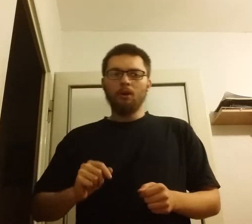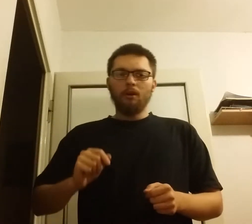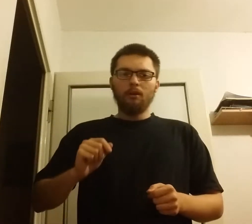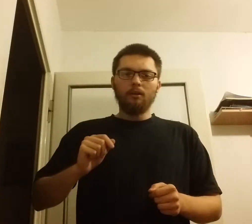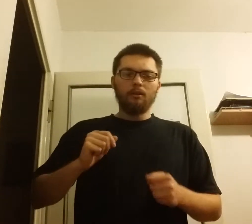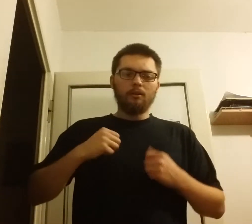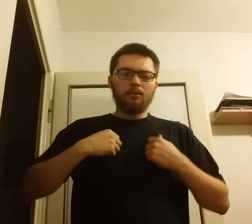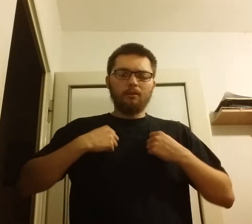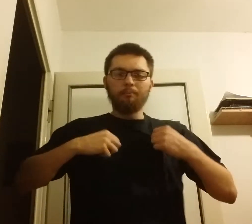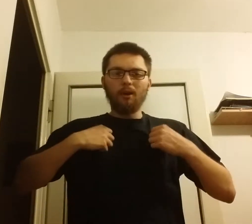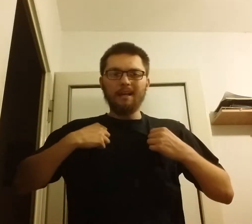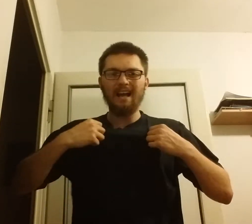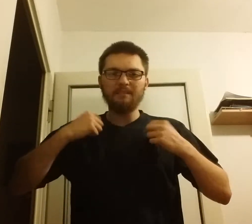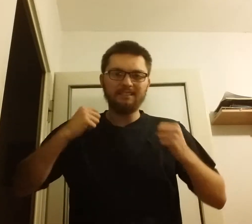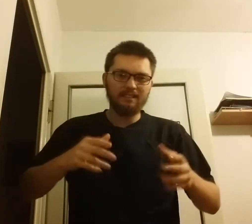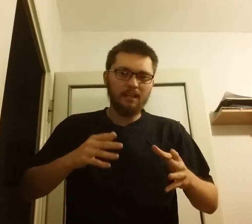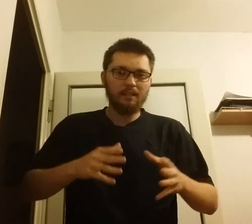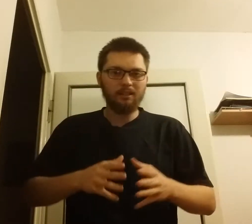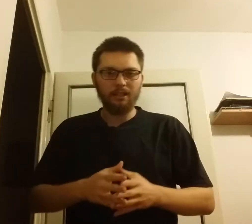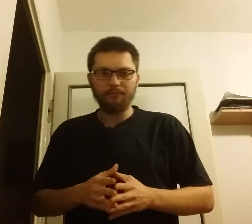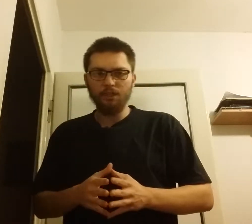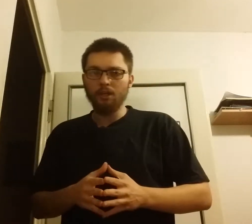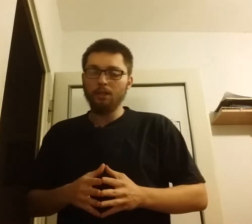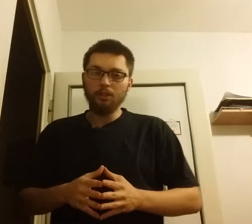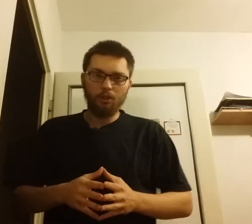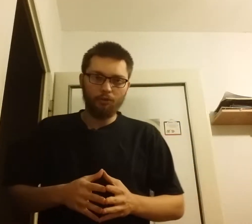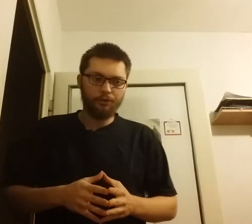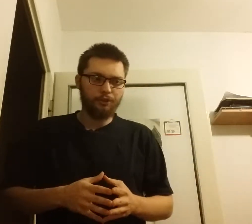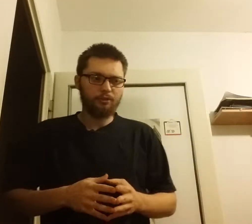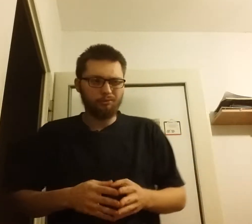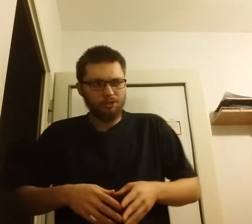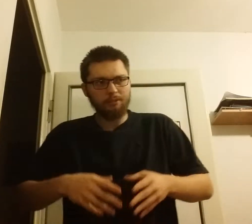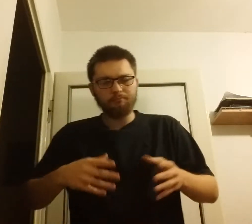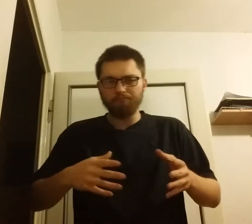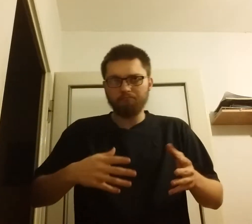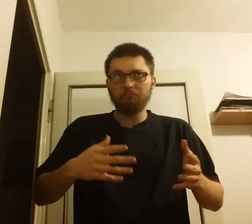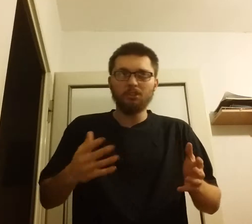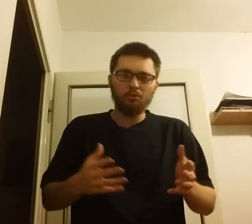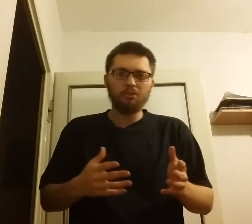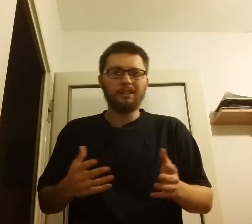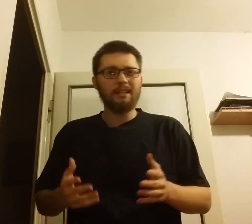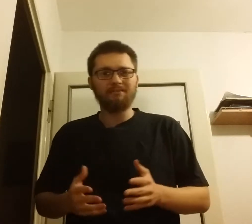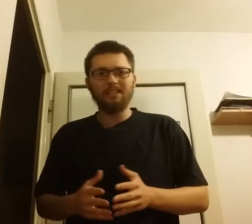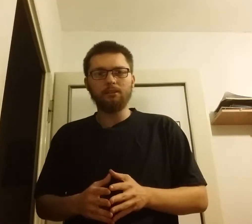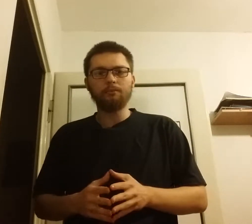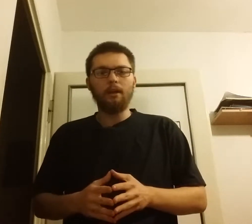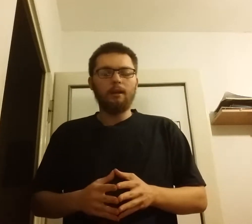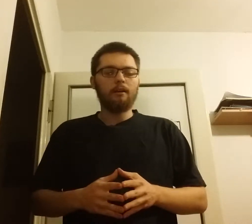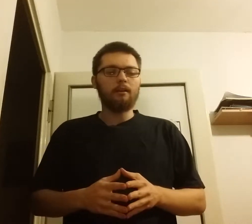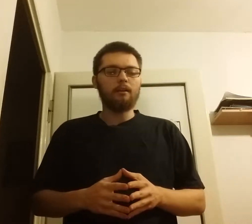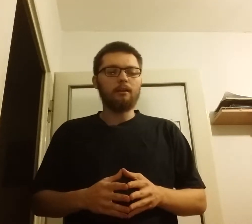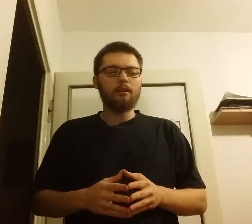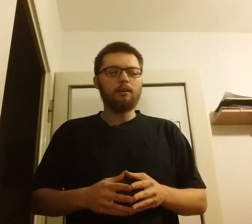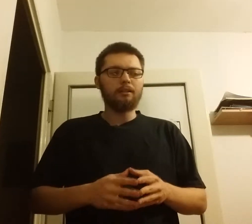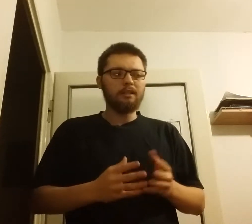Polakami z krwi i kości, którzy z różnych tam względów nie